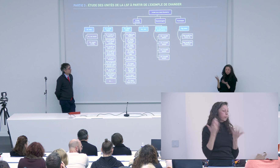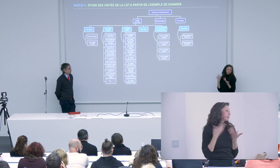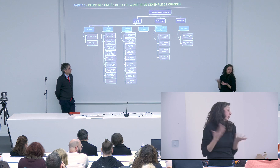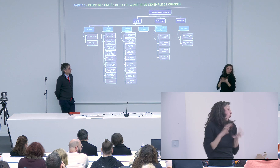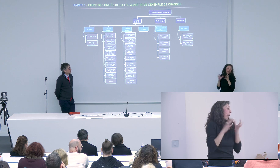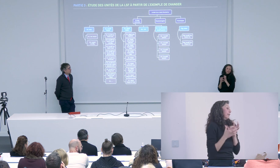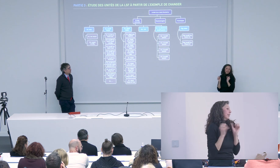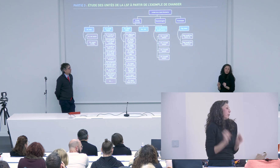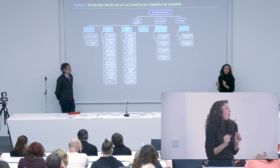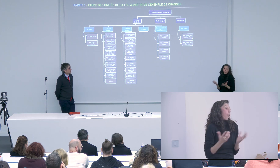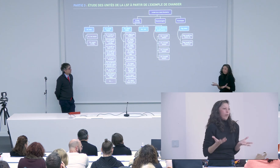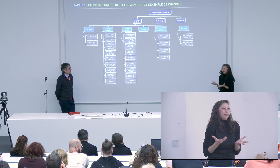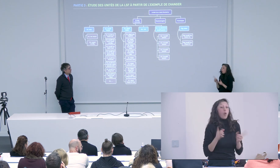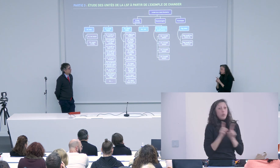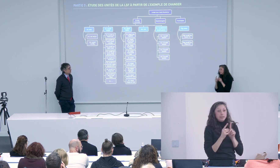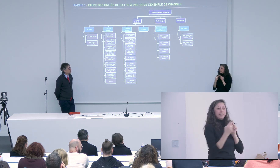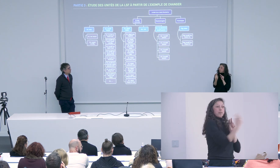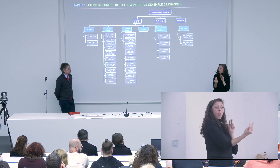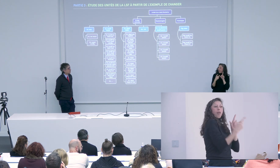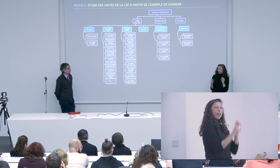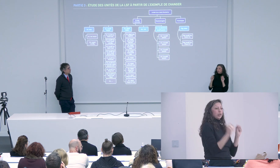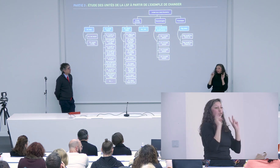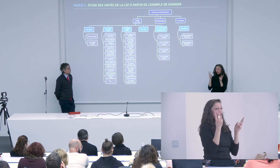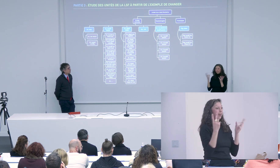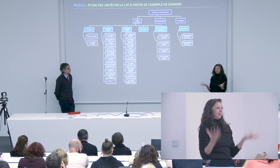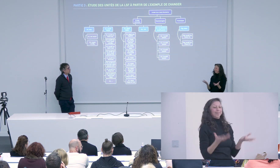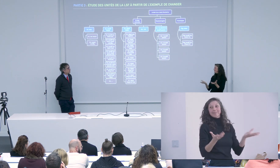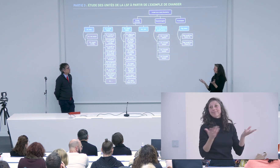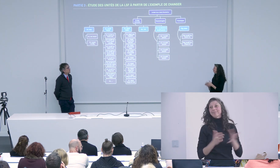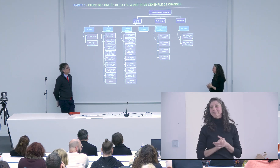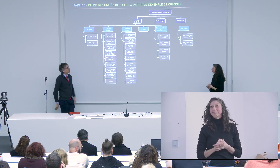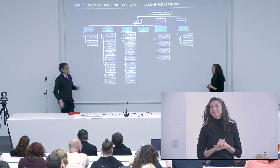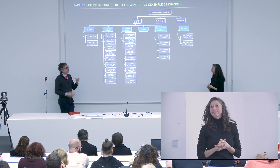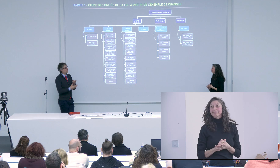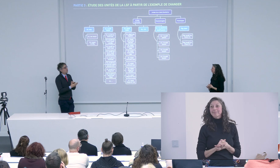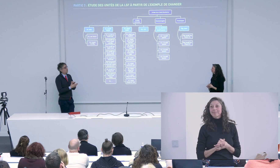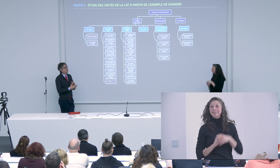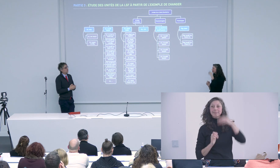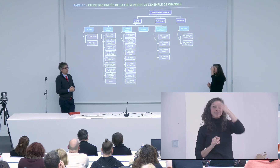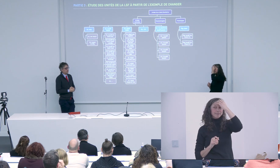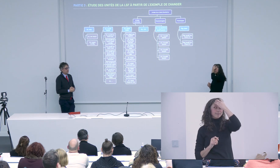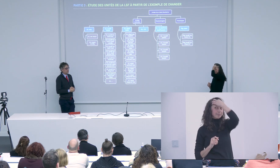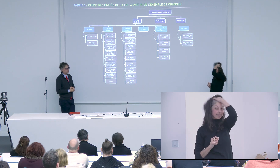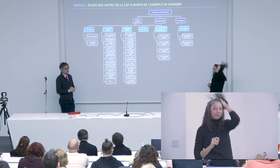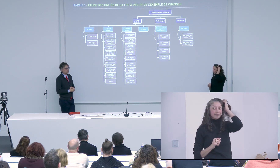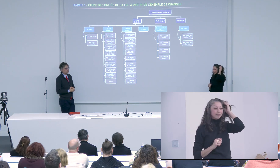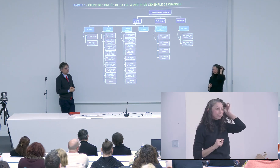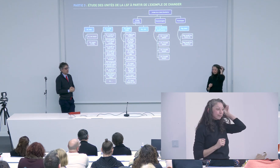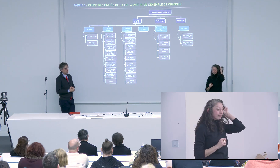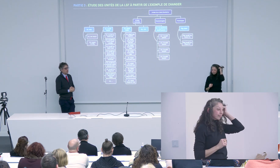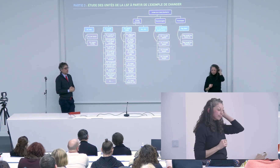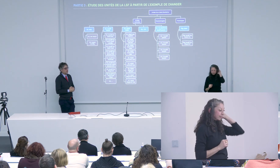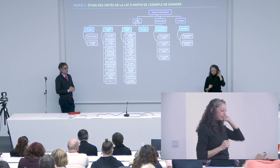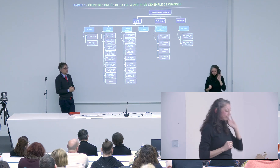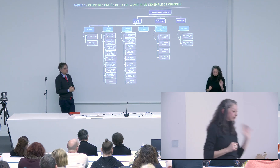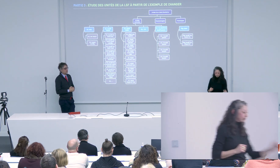d'où ma recherche sur cognitivement comment est-ce que ça ça se passe et quels sont les résultats justement de ces processus c'est mon essai ma tentative de